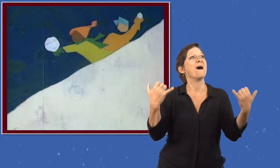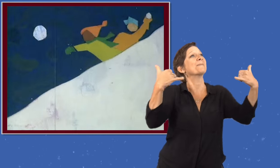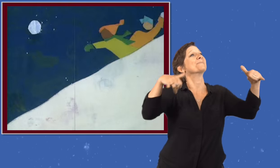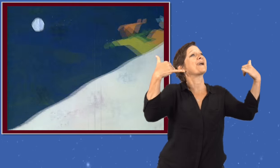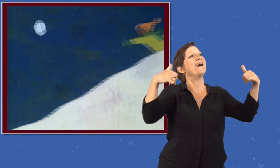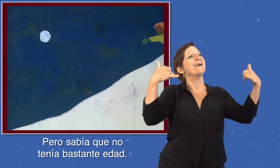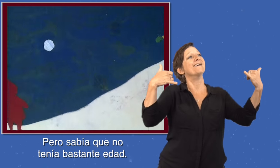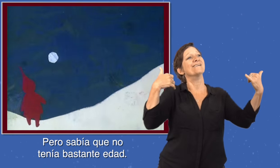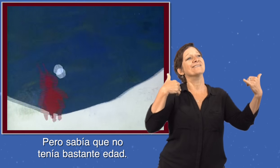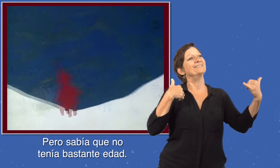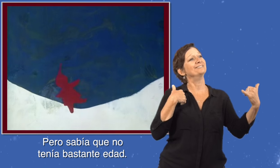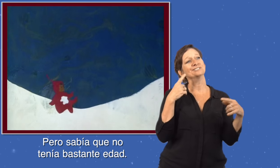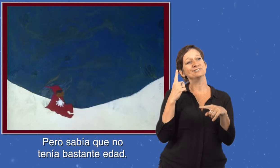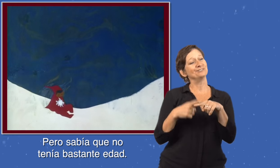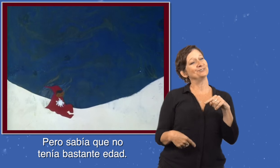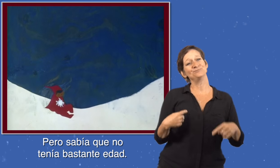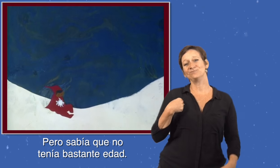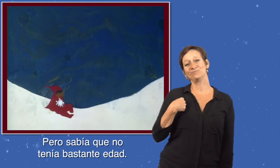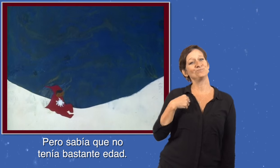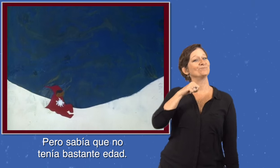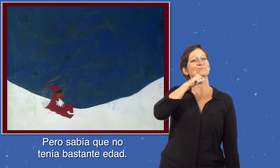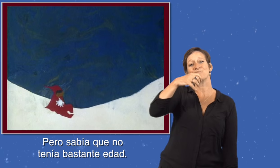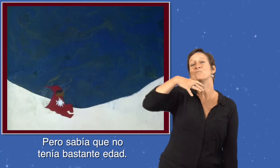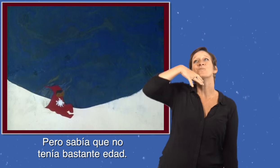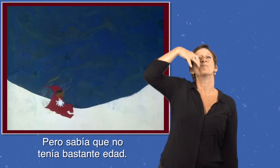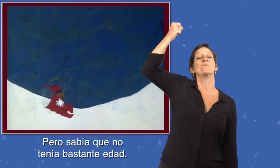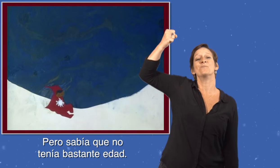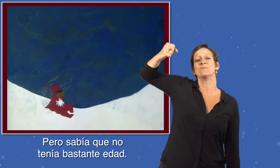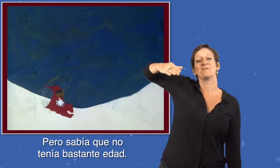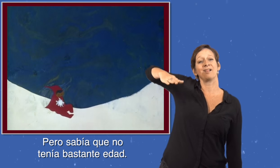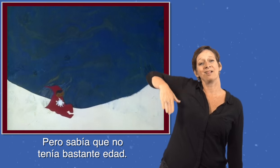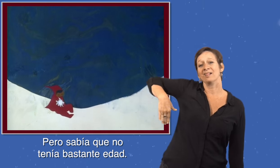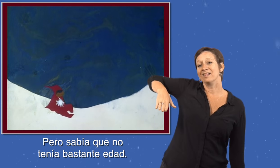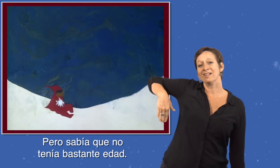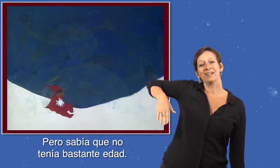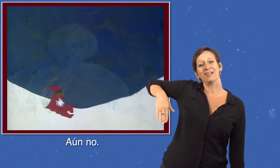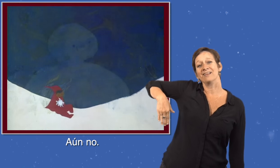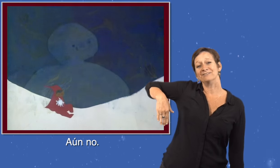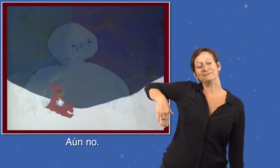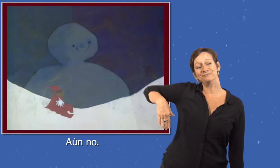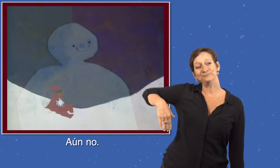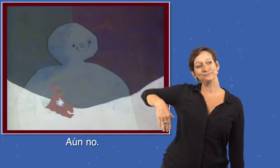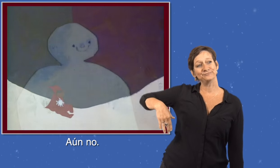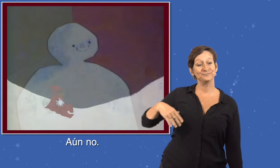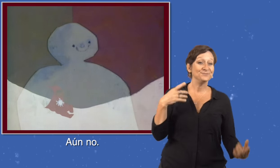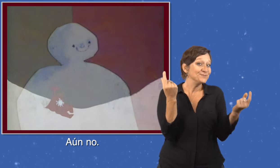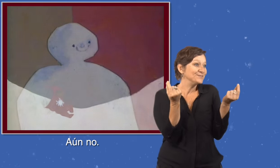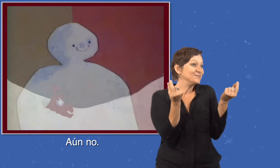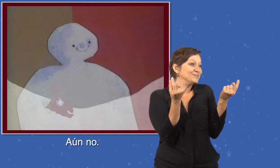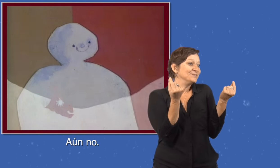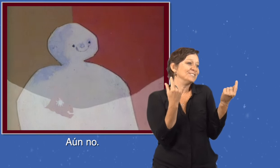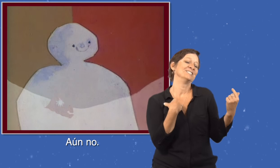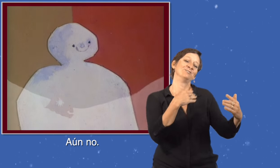Pero sabía que no tenía bastante edad. Aún no.